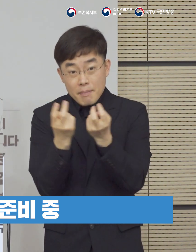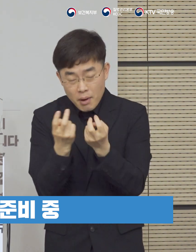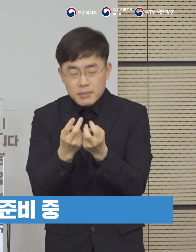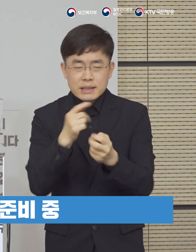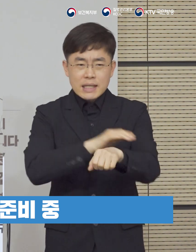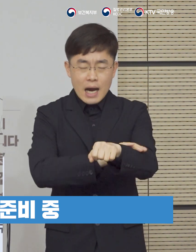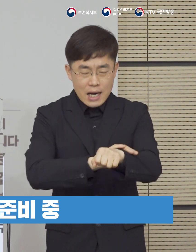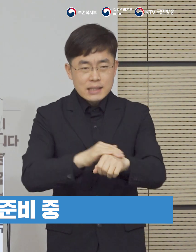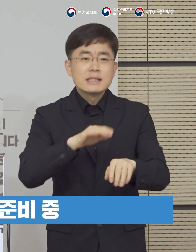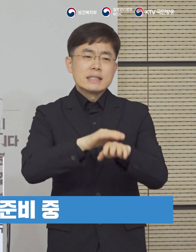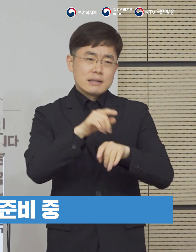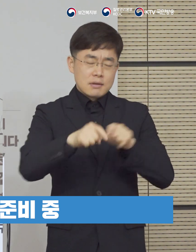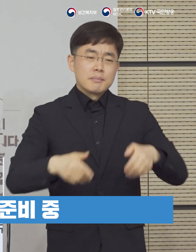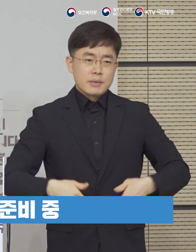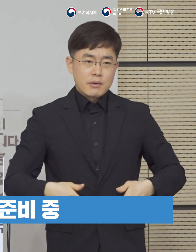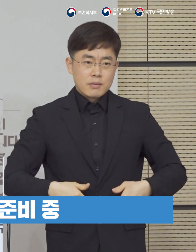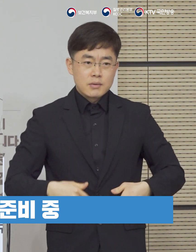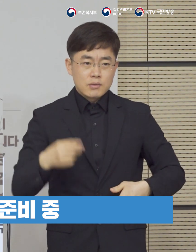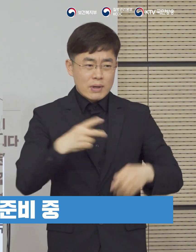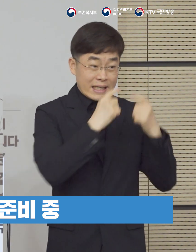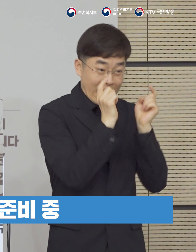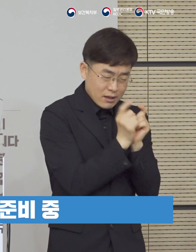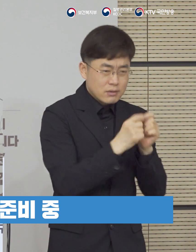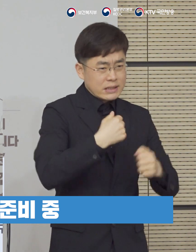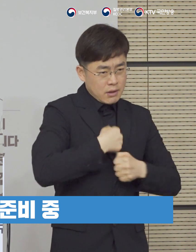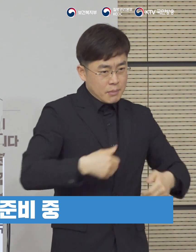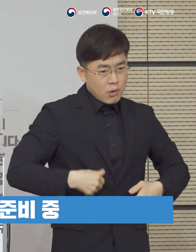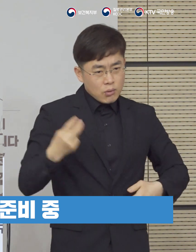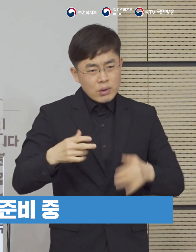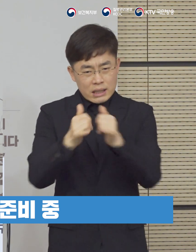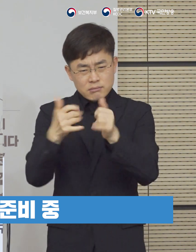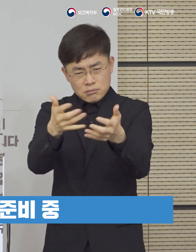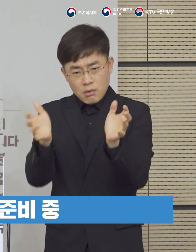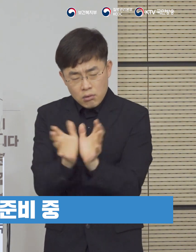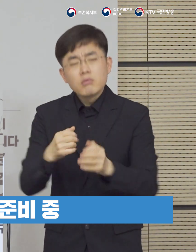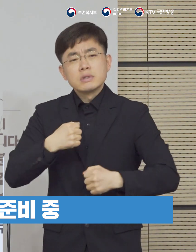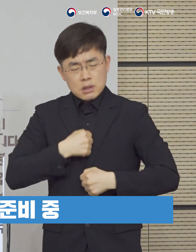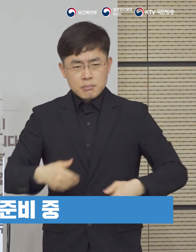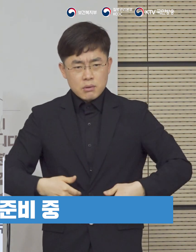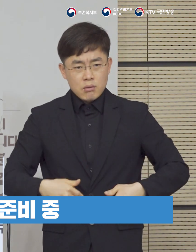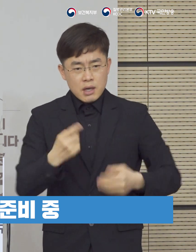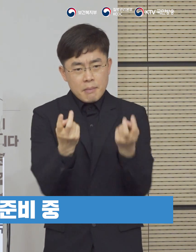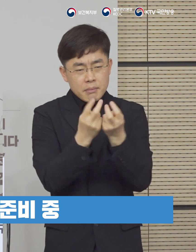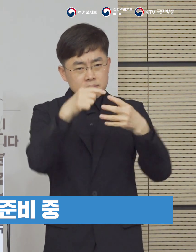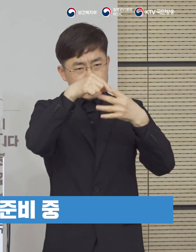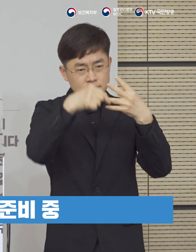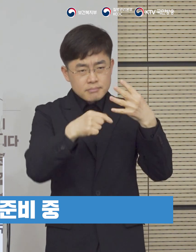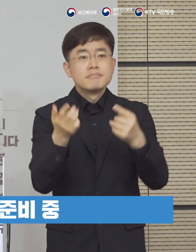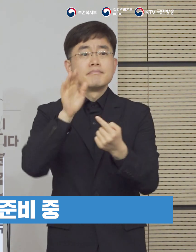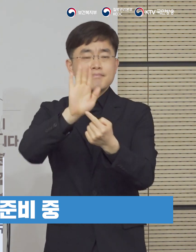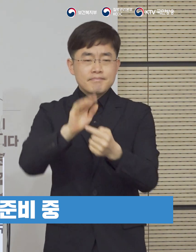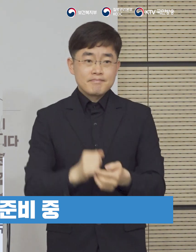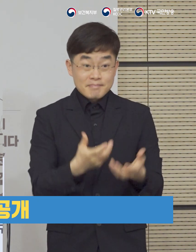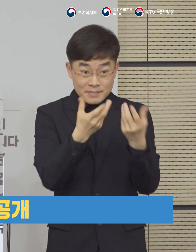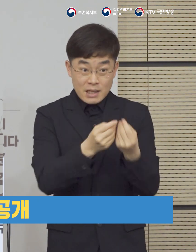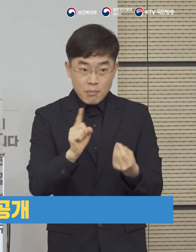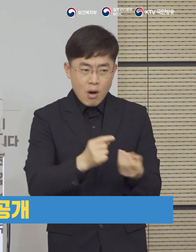방역과 공동체가 함께 지켜야 하는 집단 방역에 대한 기본 수칙을 공개한 바 있습니다.